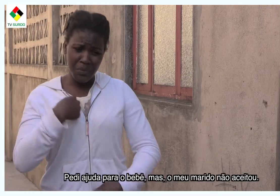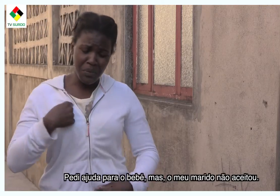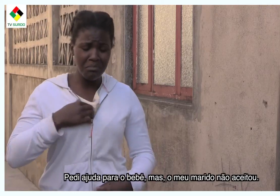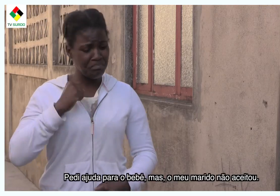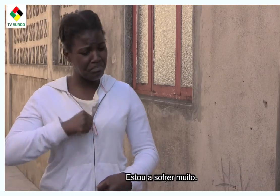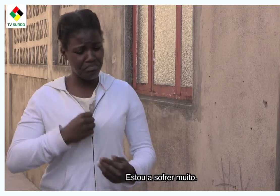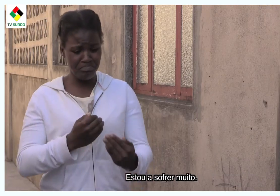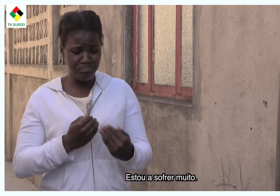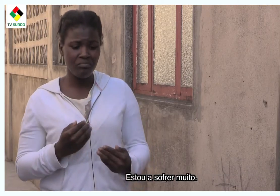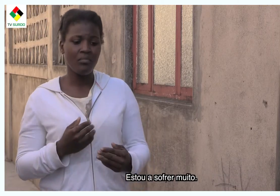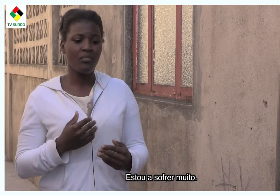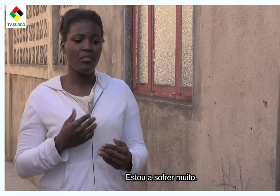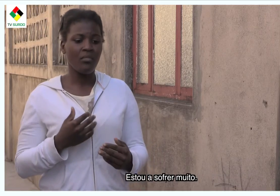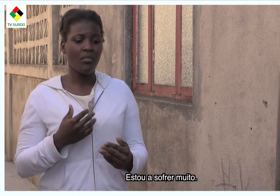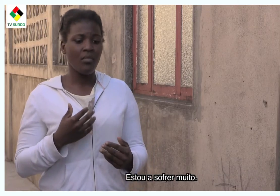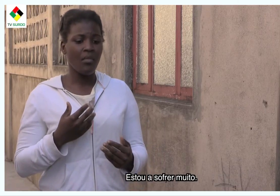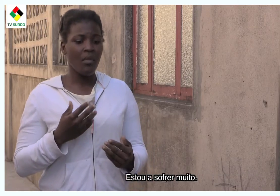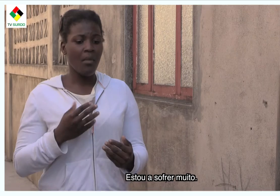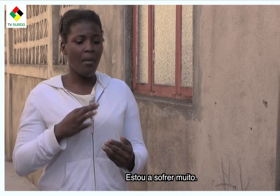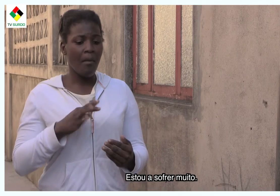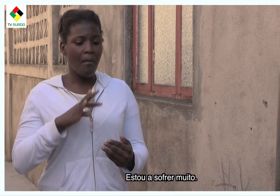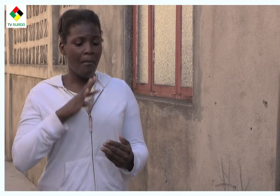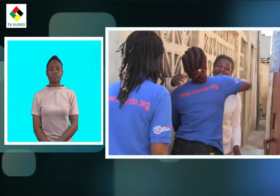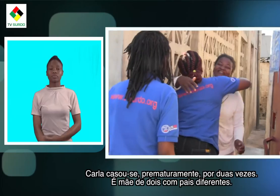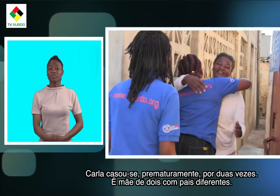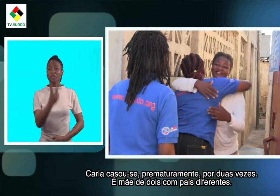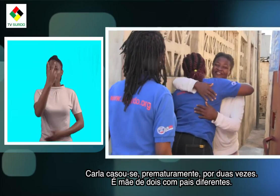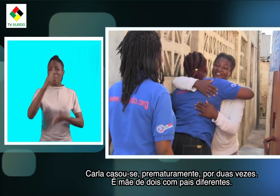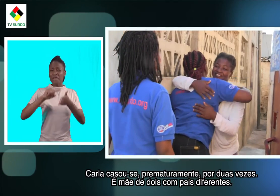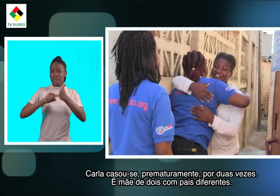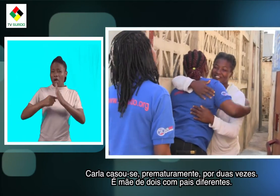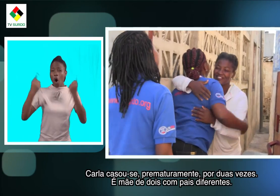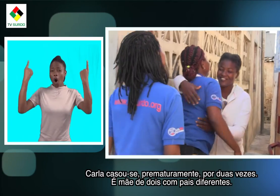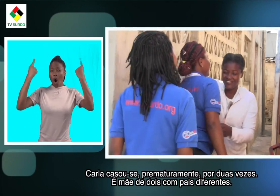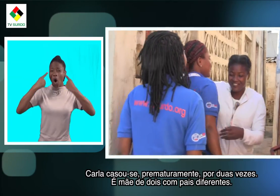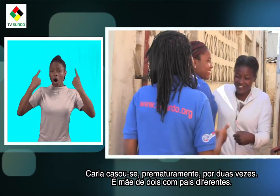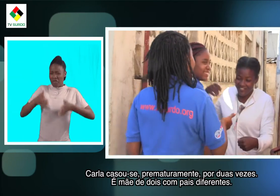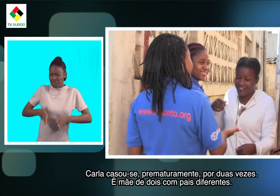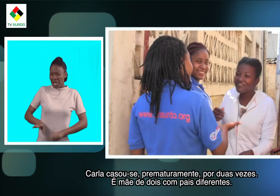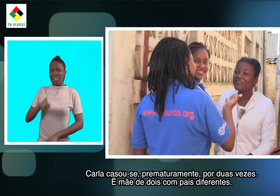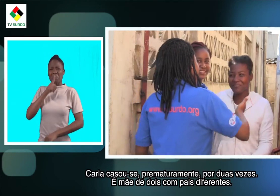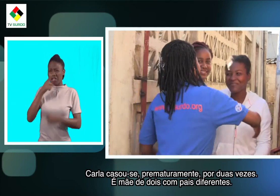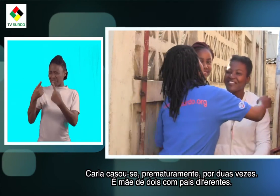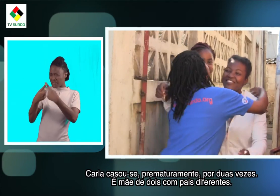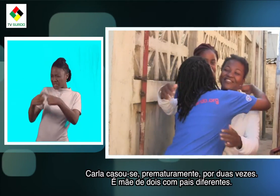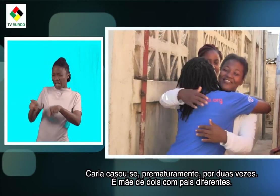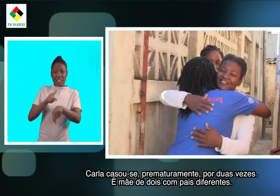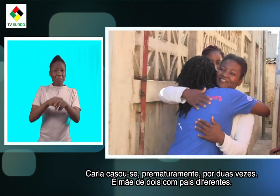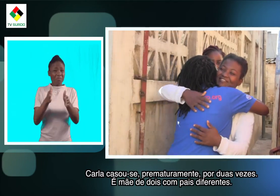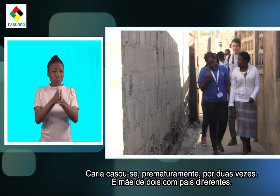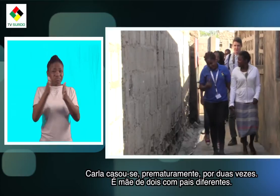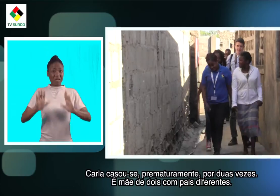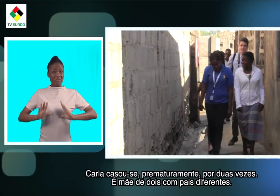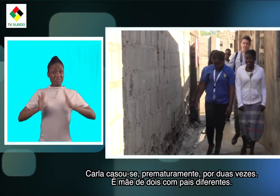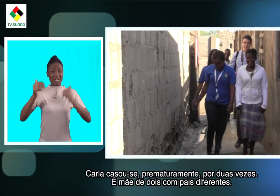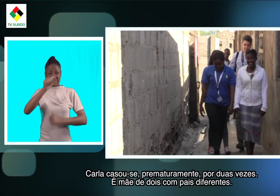marido não aceitou. Estou a sofrer muito. Carla casou-se prematuramente por duas vezes e é